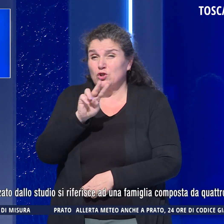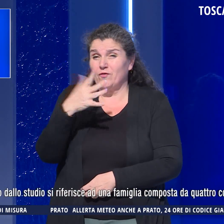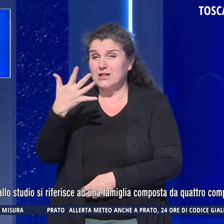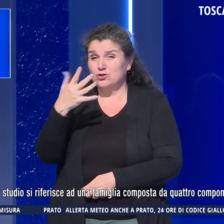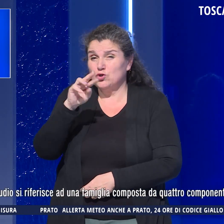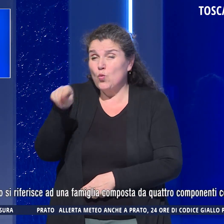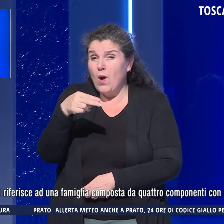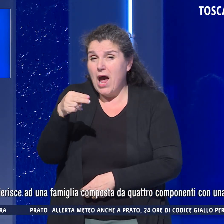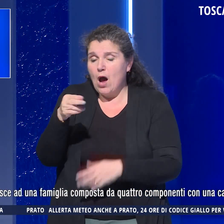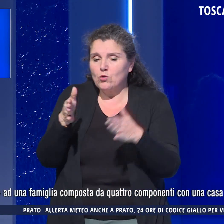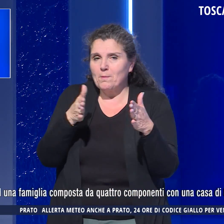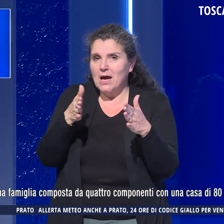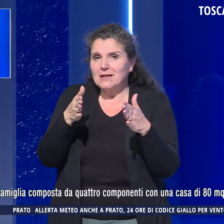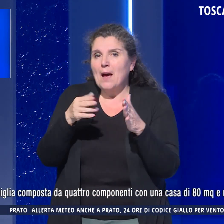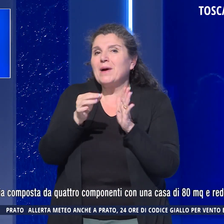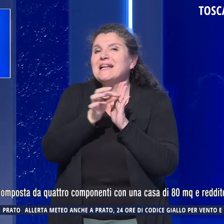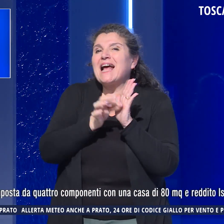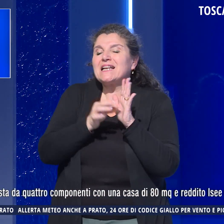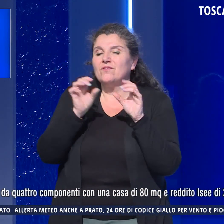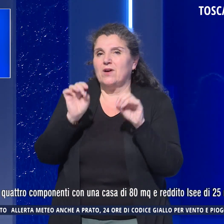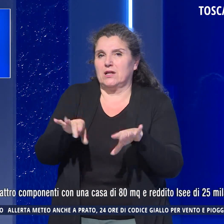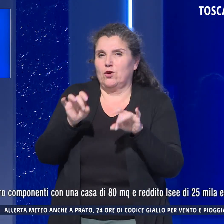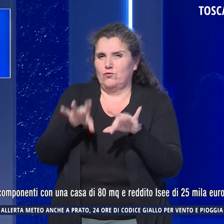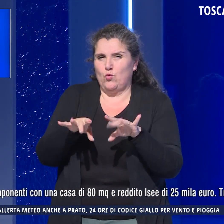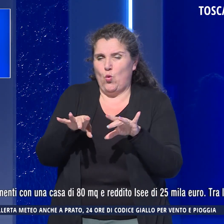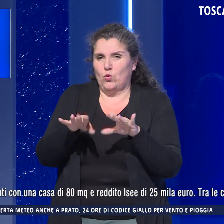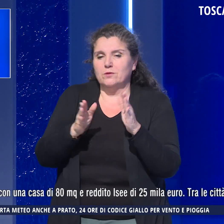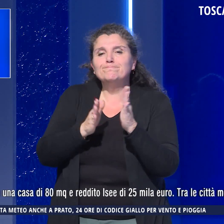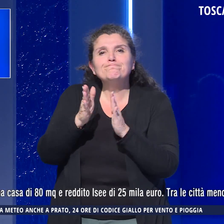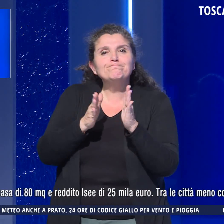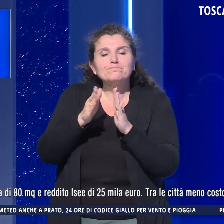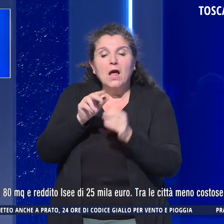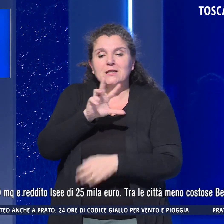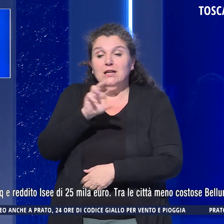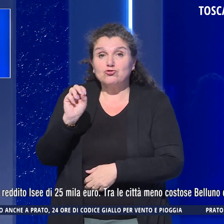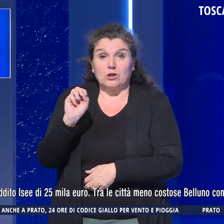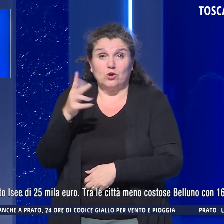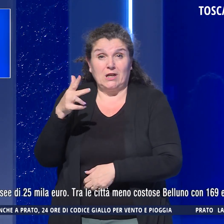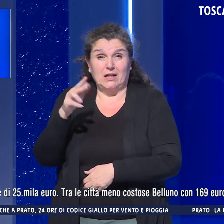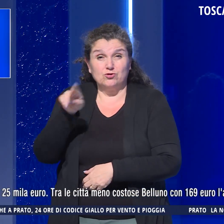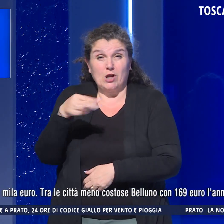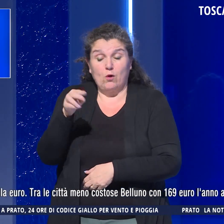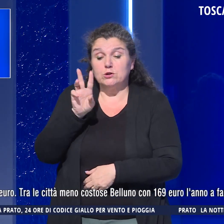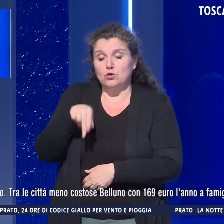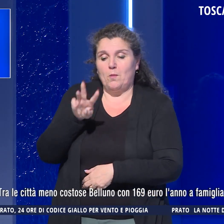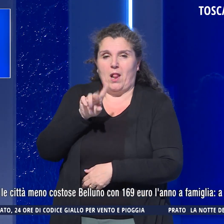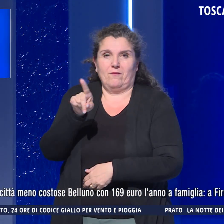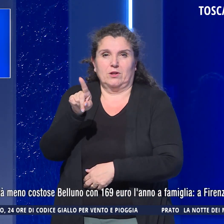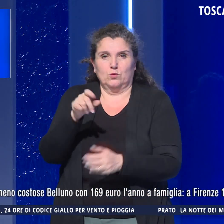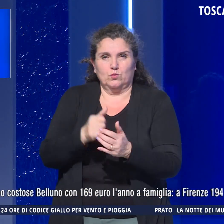euro medi per la tariffa rifiuti a fronte dei 313 euro del 2021